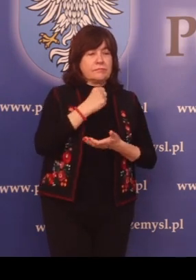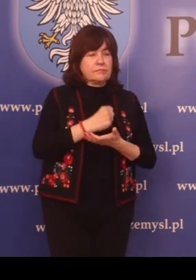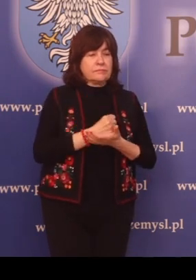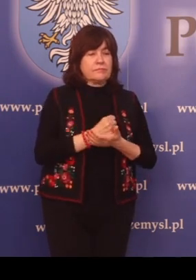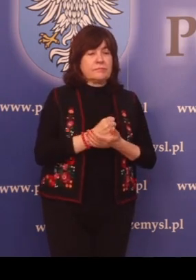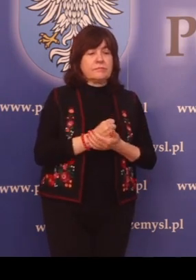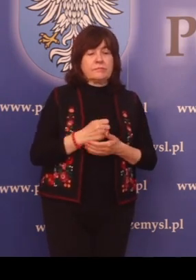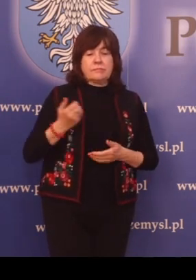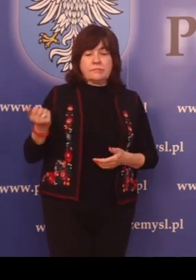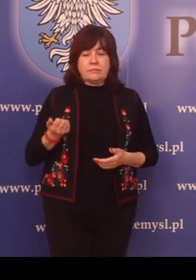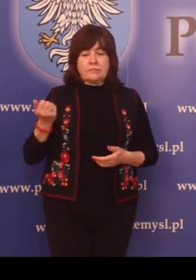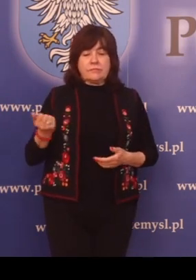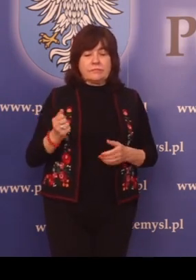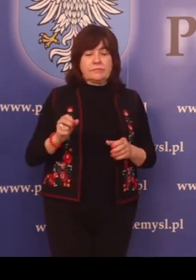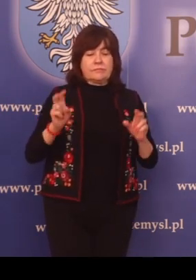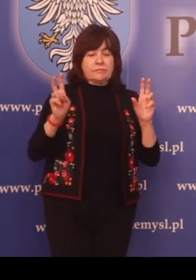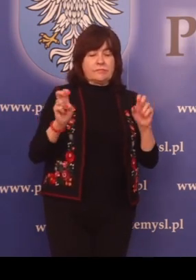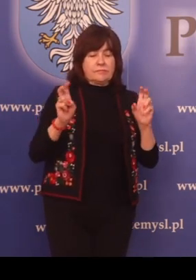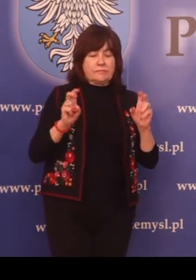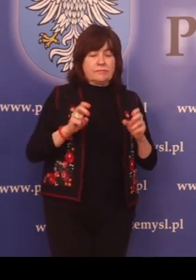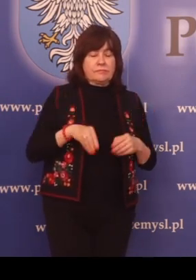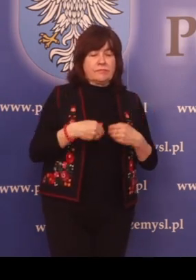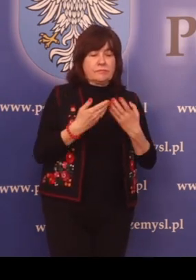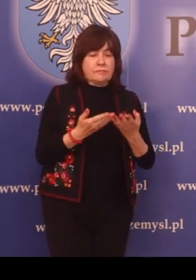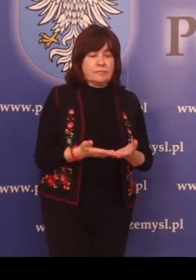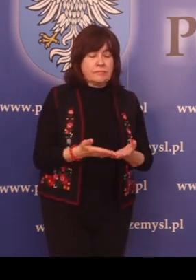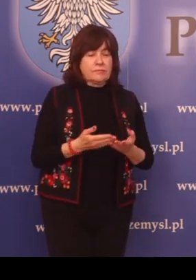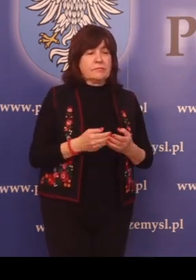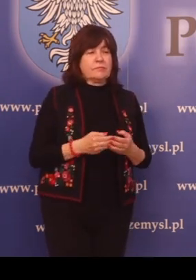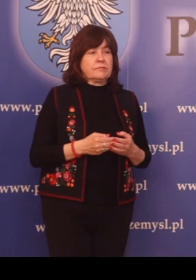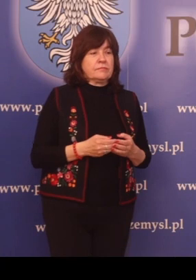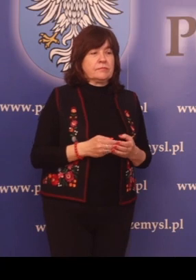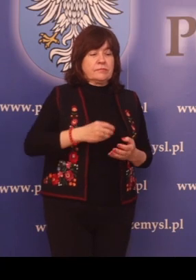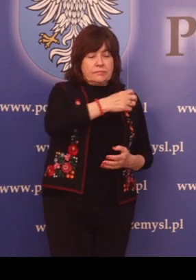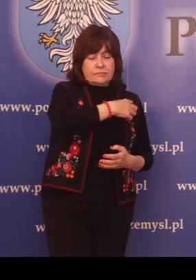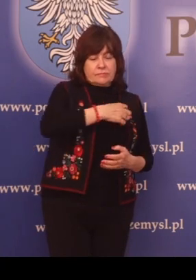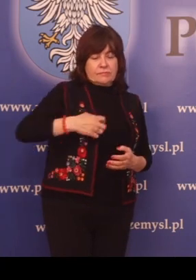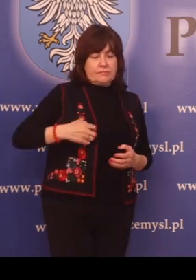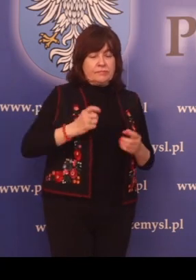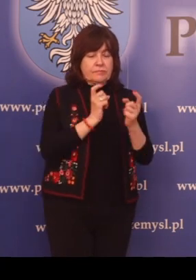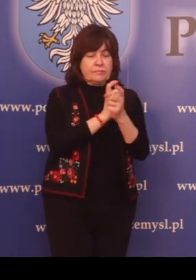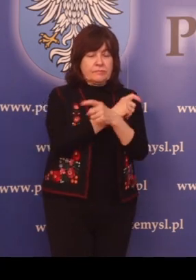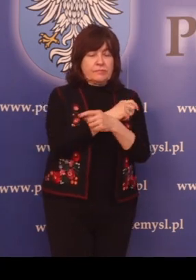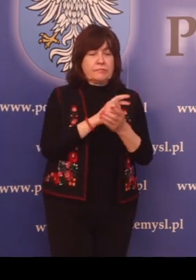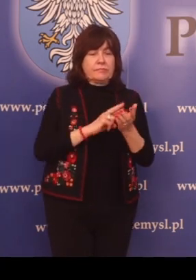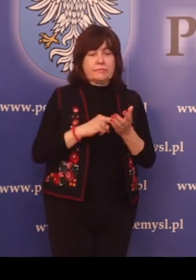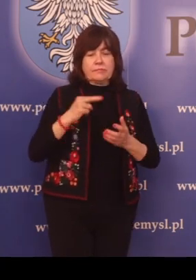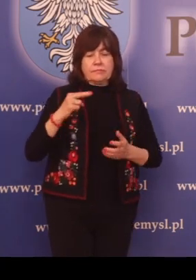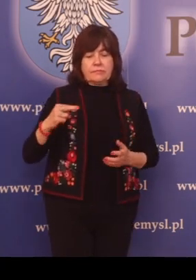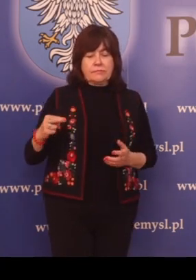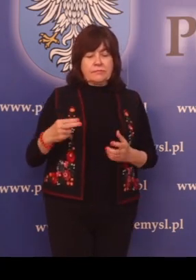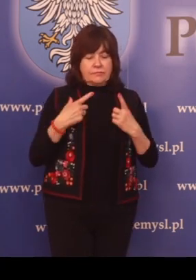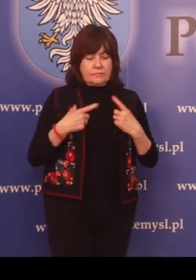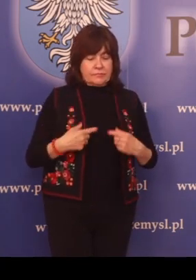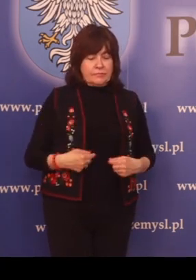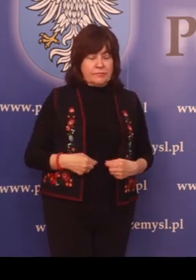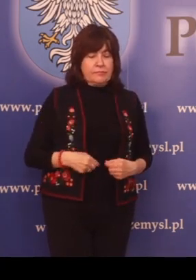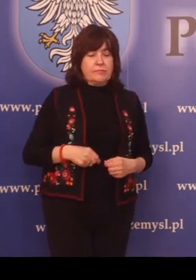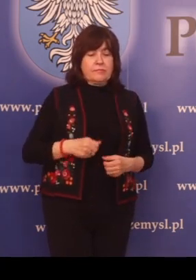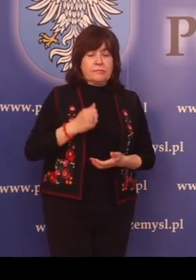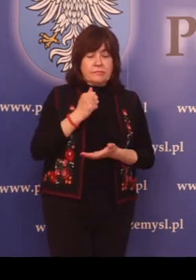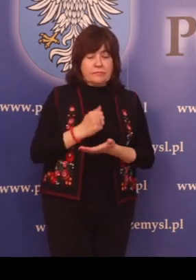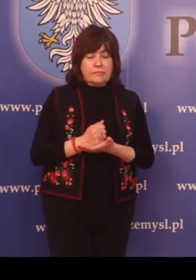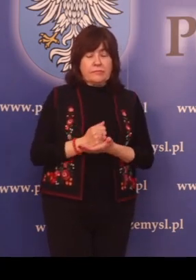z tytułu przekazania gospodarstwa Państwu na rzecz osób uprawnionych lub zstępnych